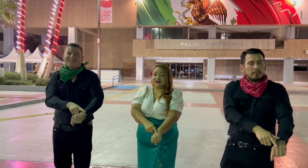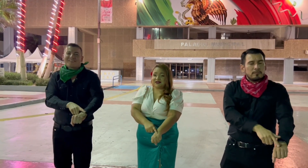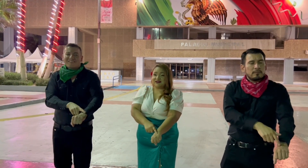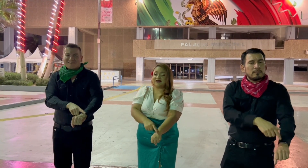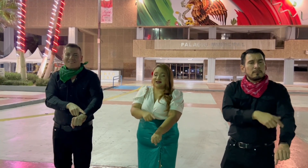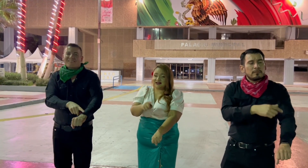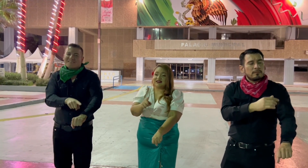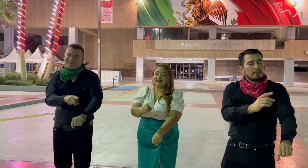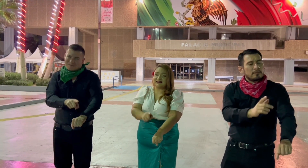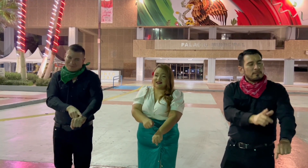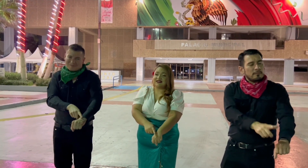horas